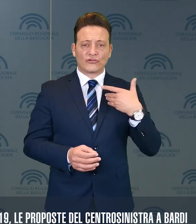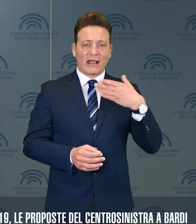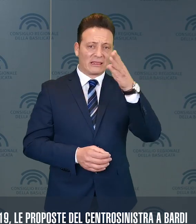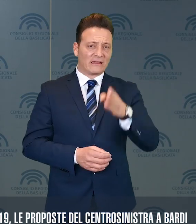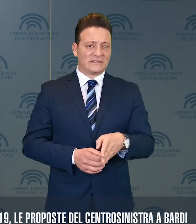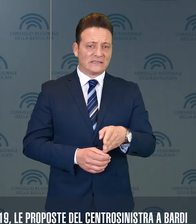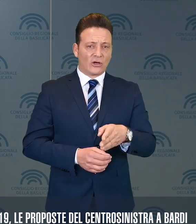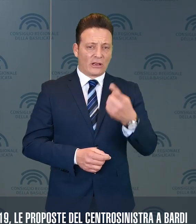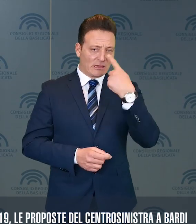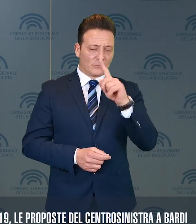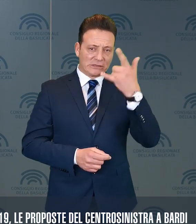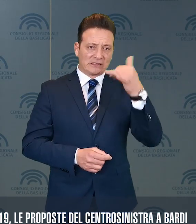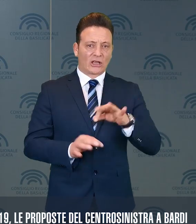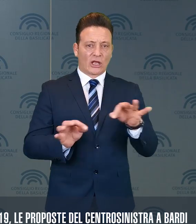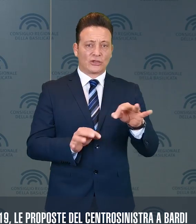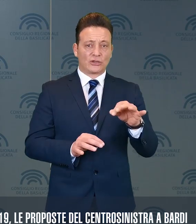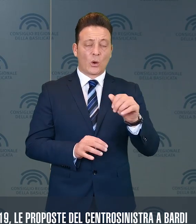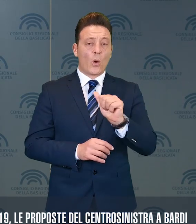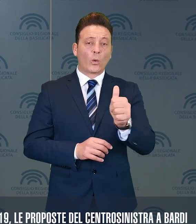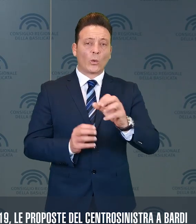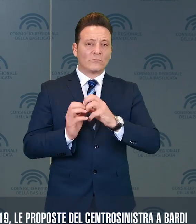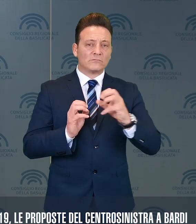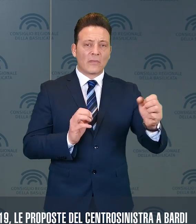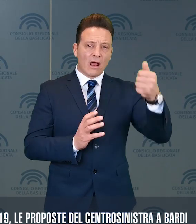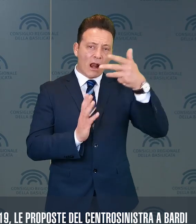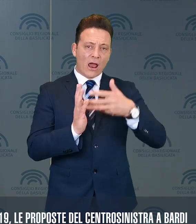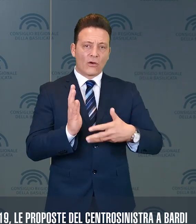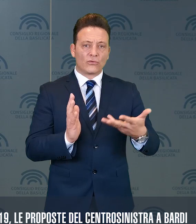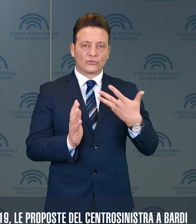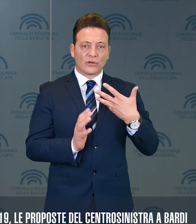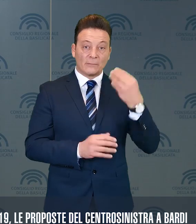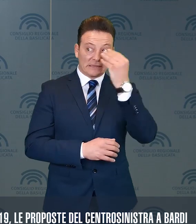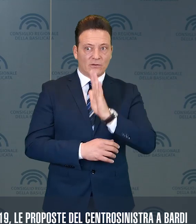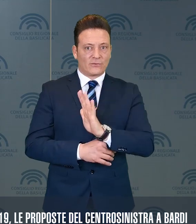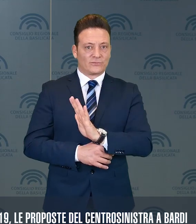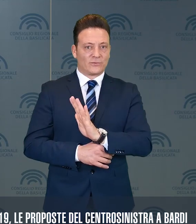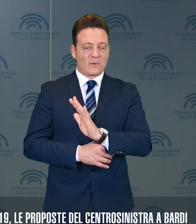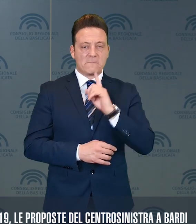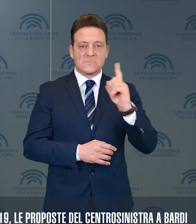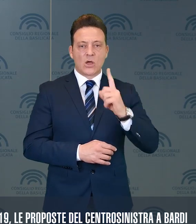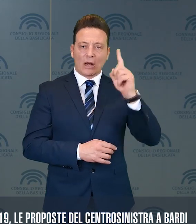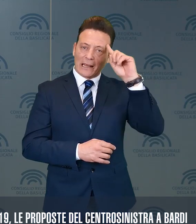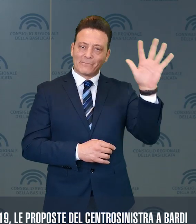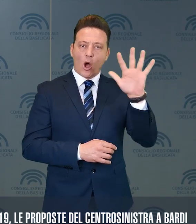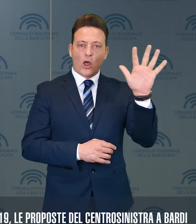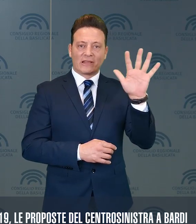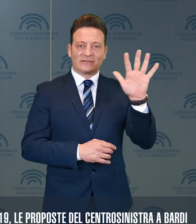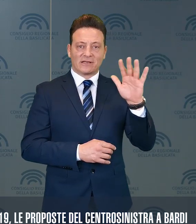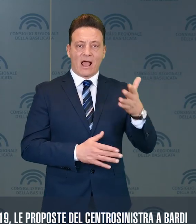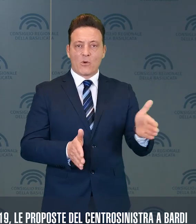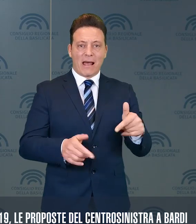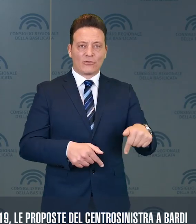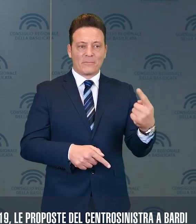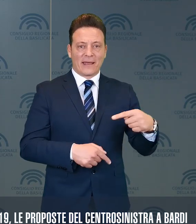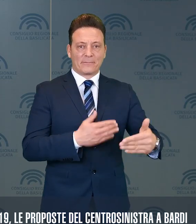strategici e per ognuno di essi sono elencate quelle che, a loro parere, sono le migliori ipotesi al momento